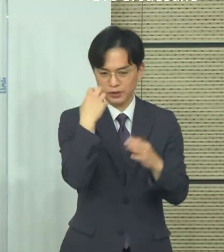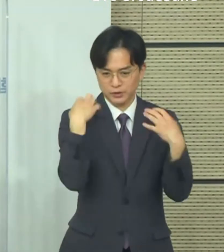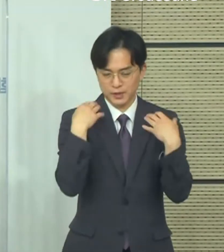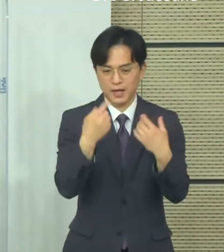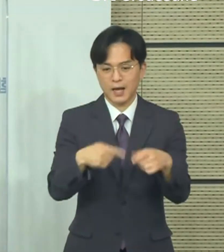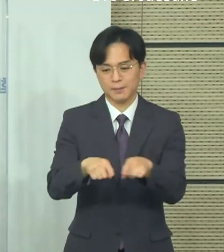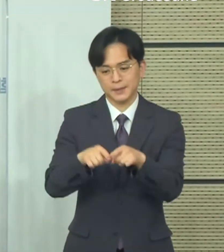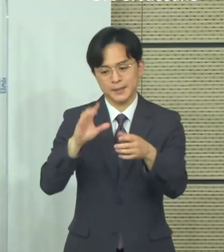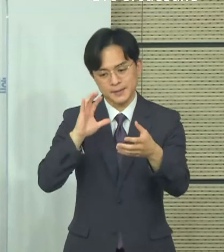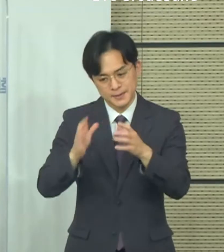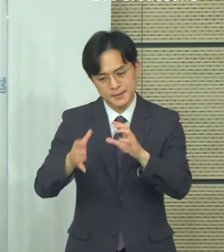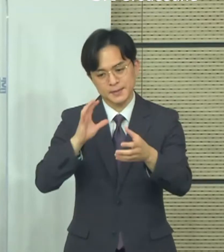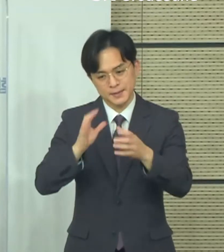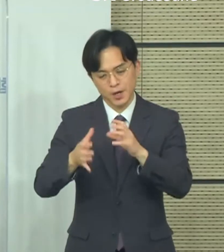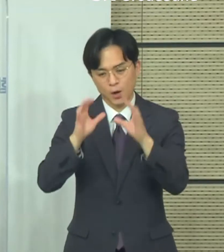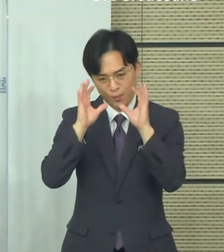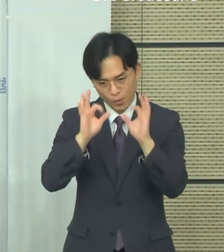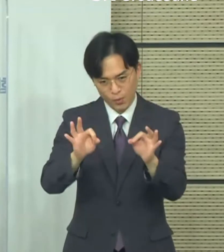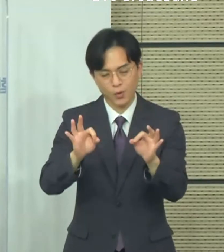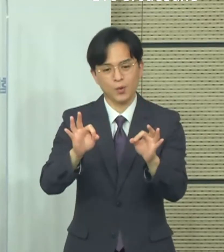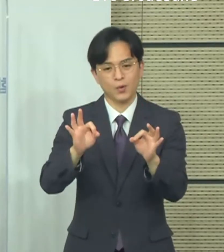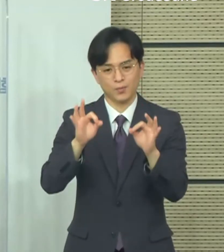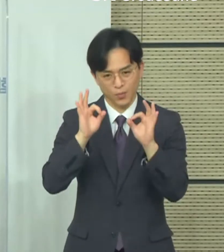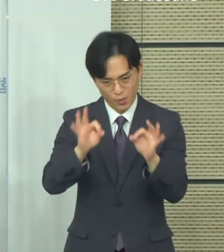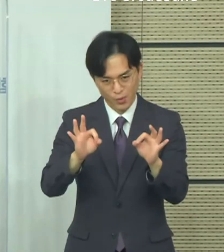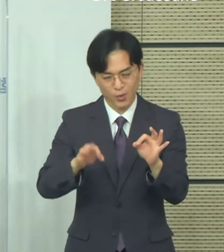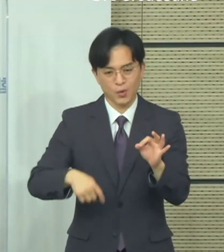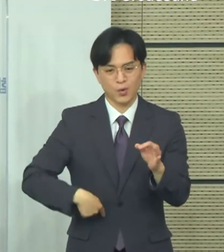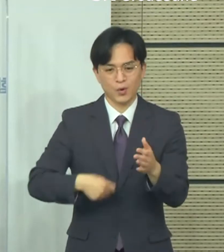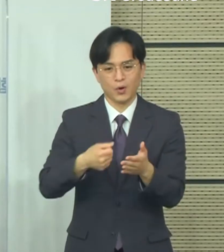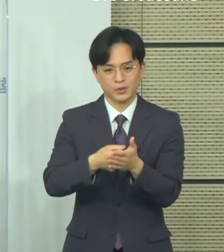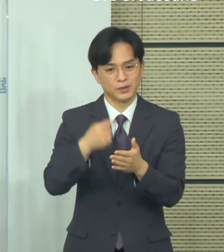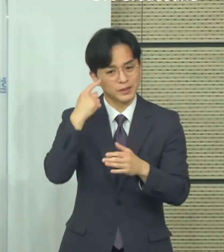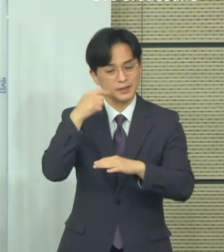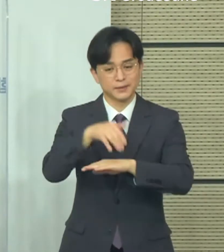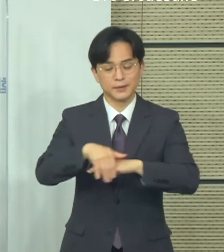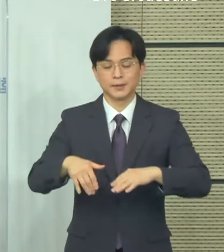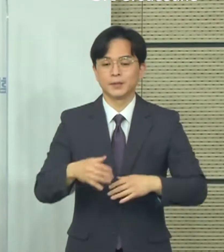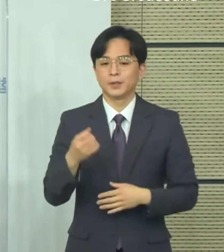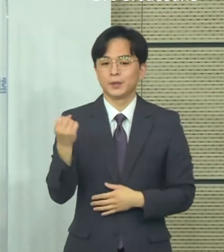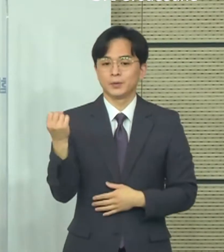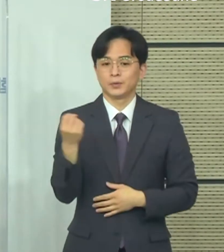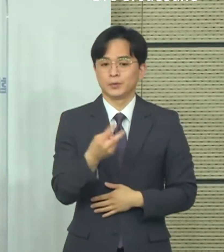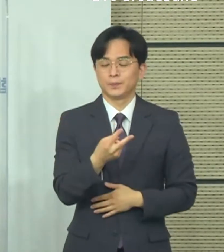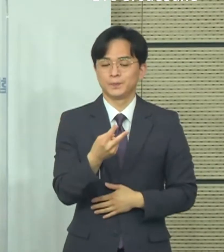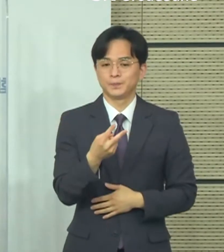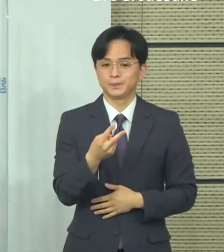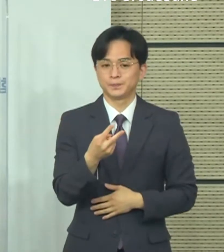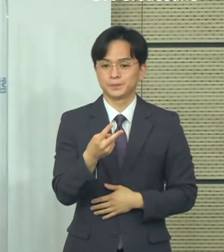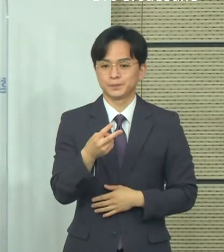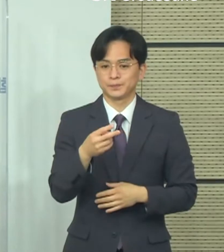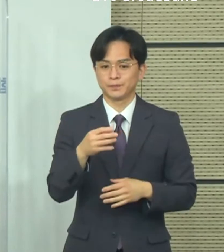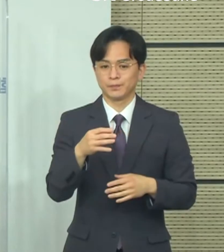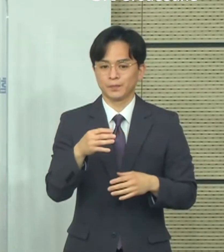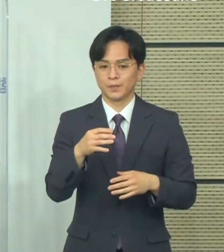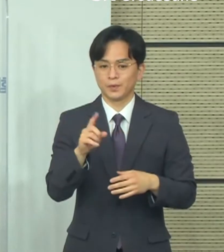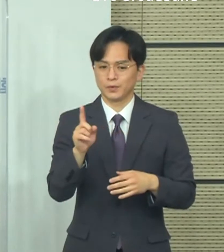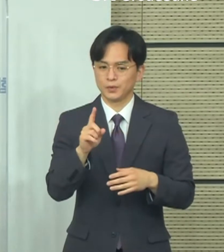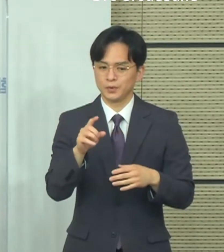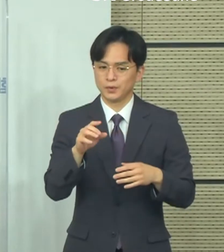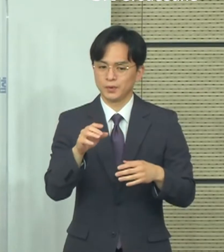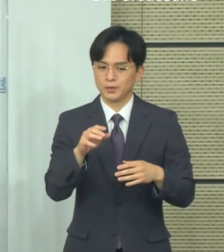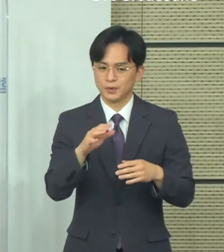계속 안내를 해드릴 예정입니다. 또한 어떤 경제적 어떤 그런 지원도 있겠지만 또